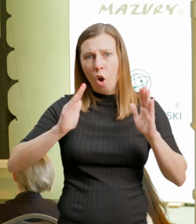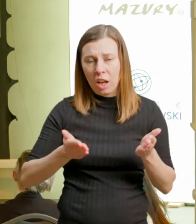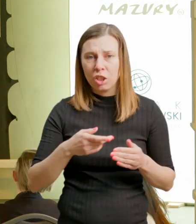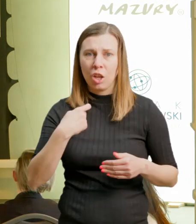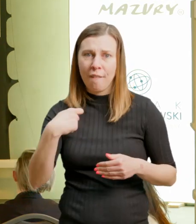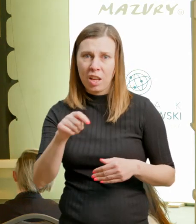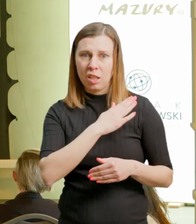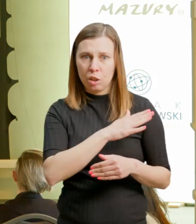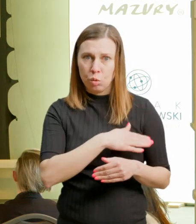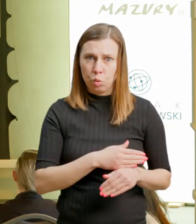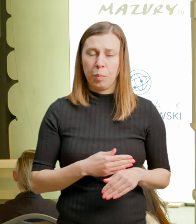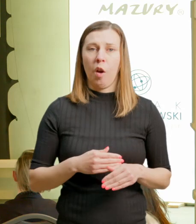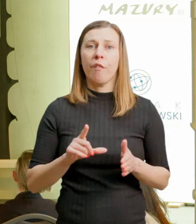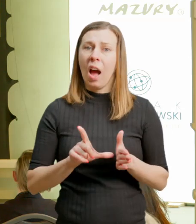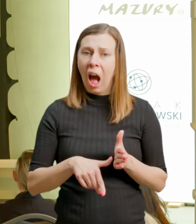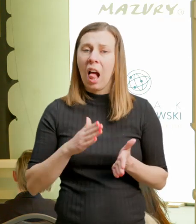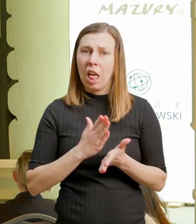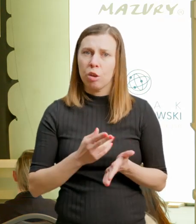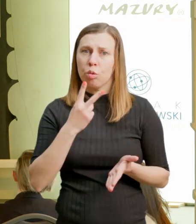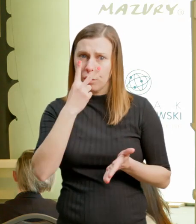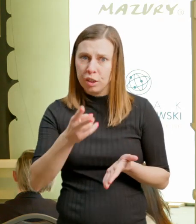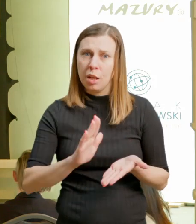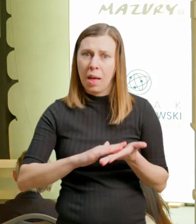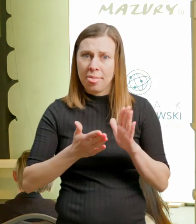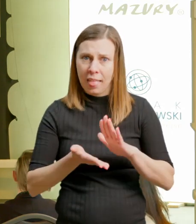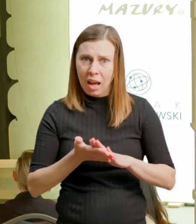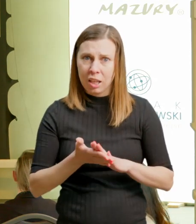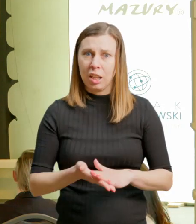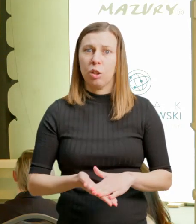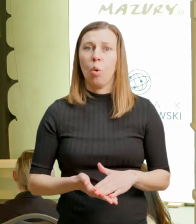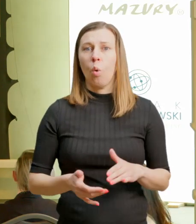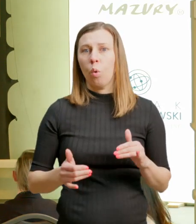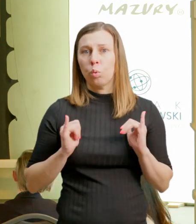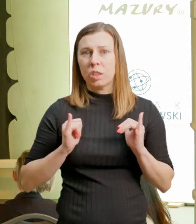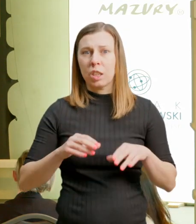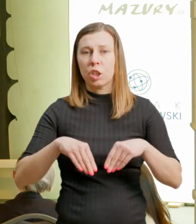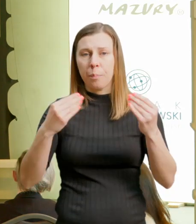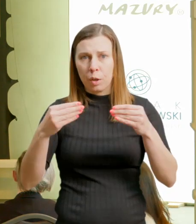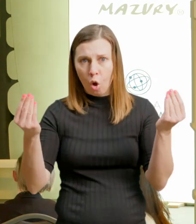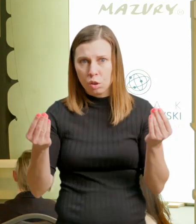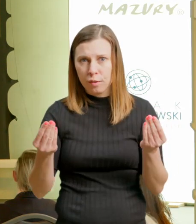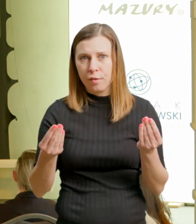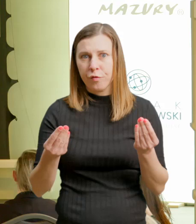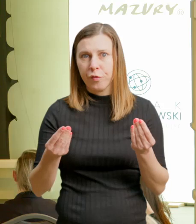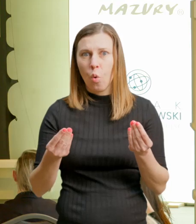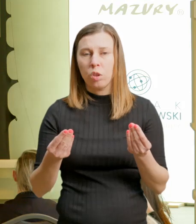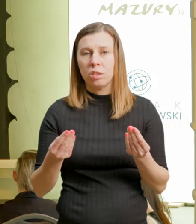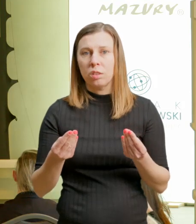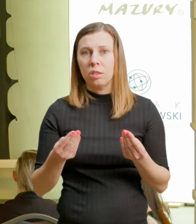teraz już widzimy na rynku usług tych właśnie takich intensive travel, rozwój tego rodzaju